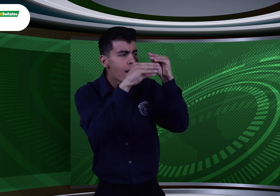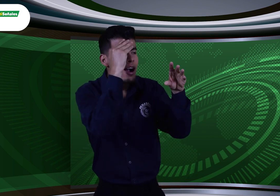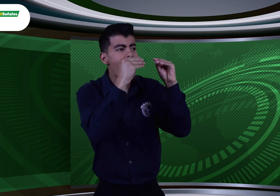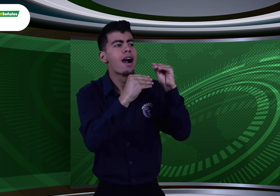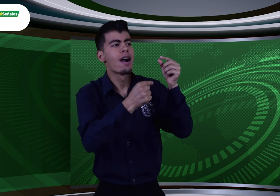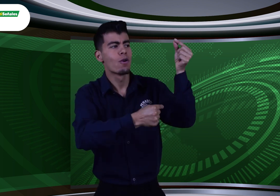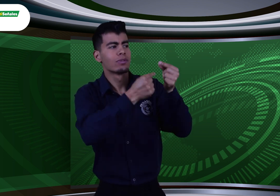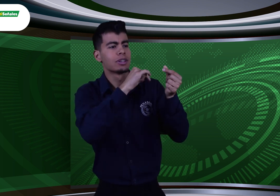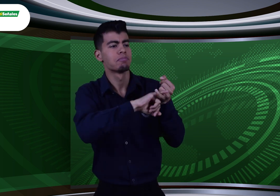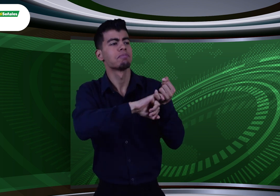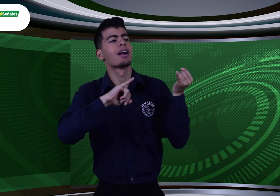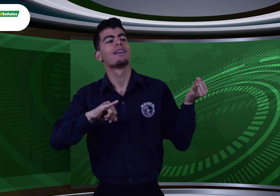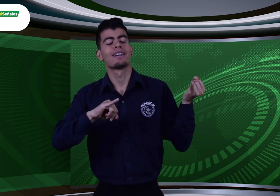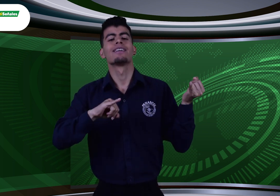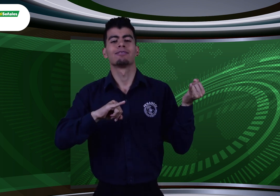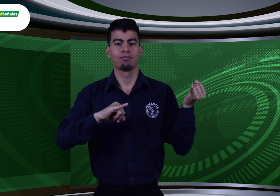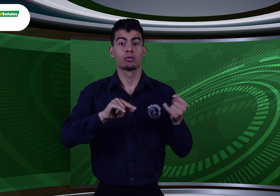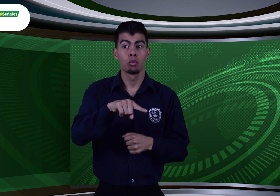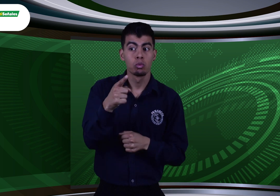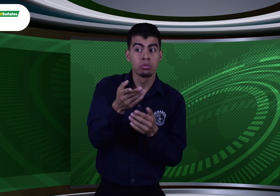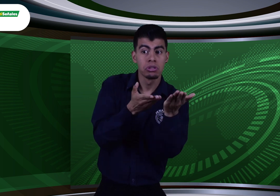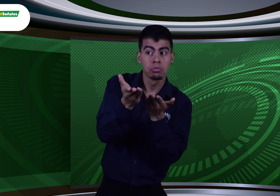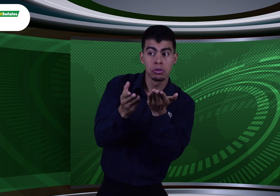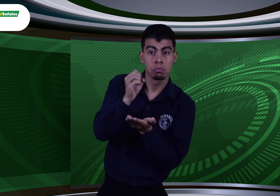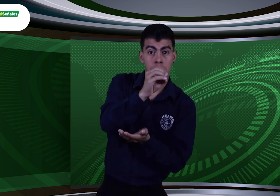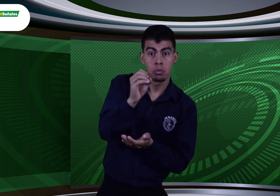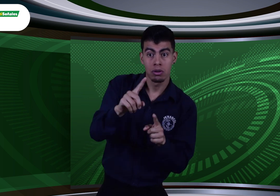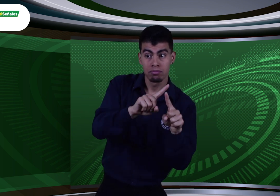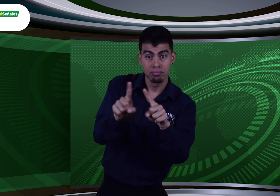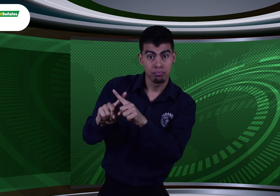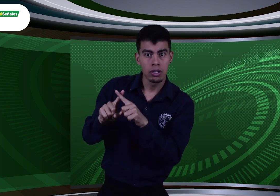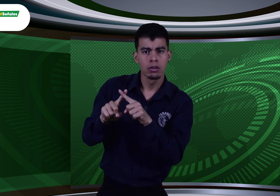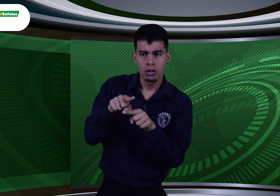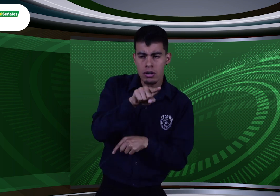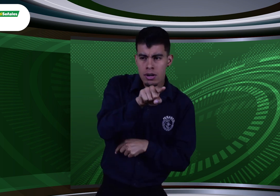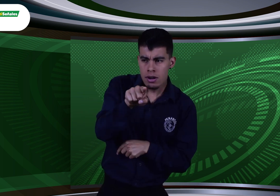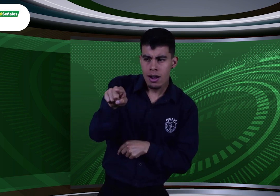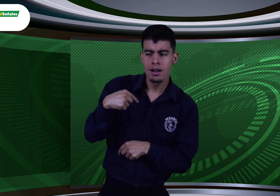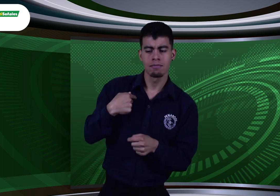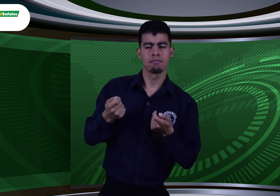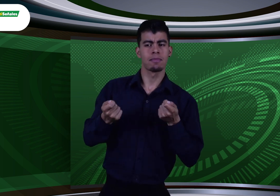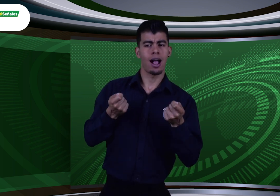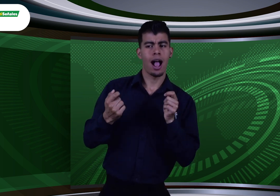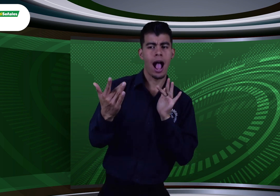lo cual contribuye a su independencia y los impulsa a usar los servicios financieros.